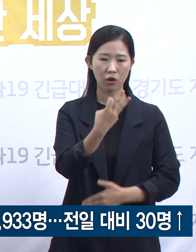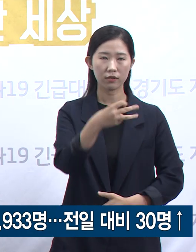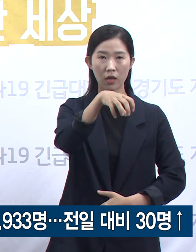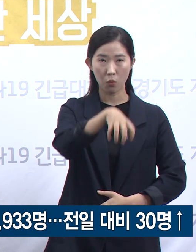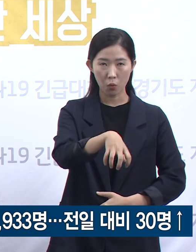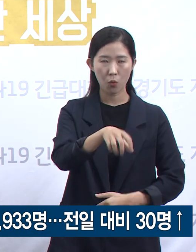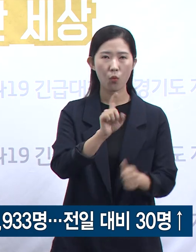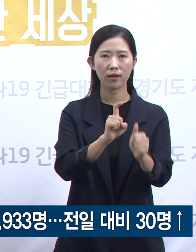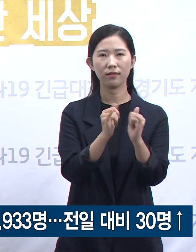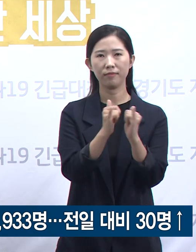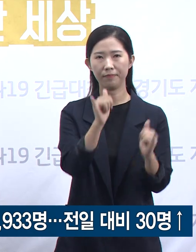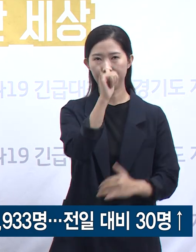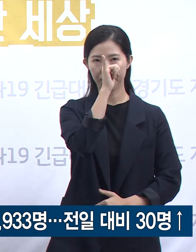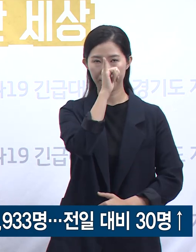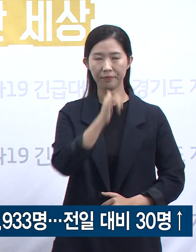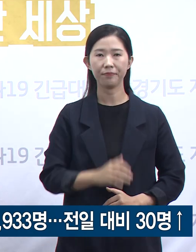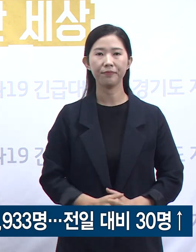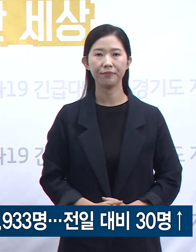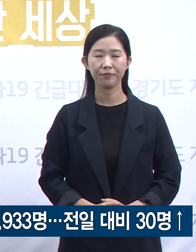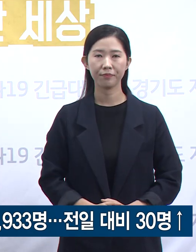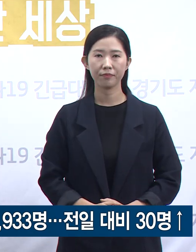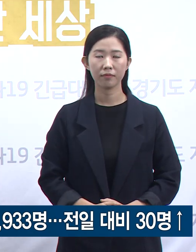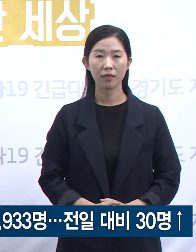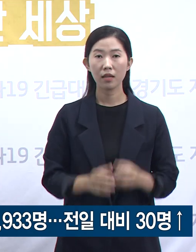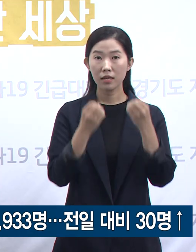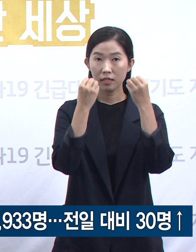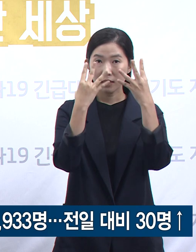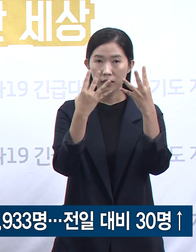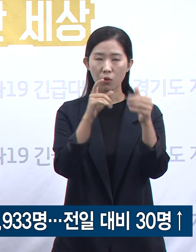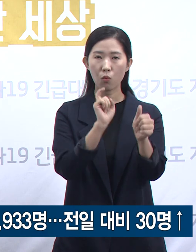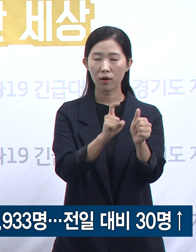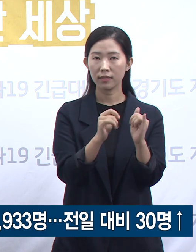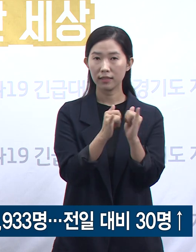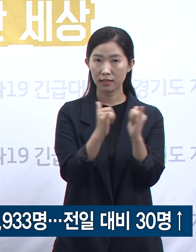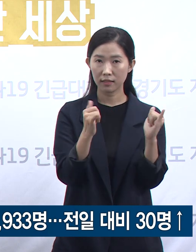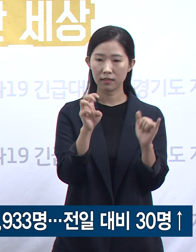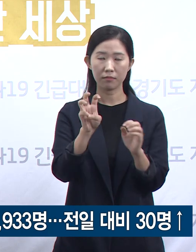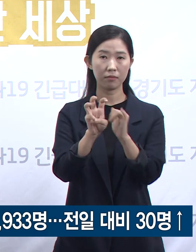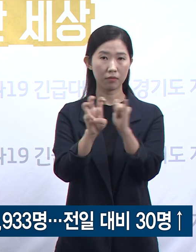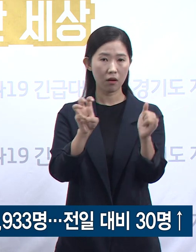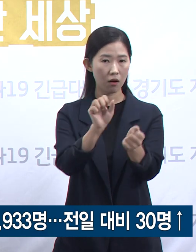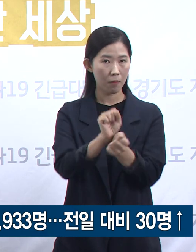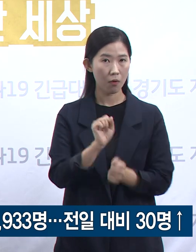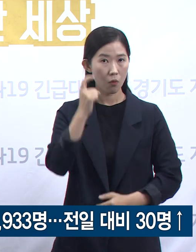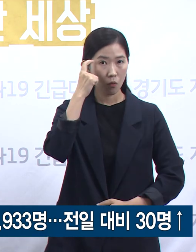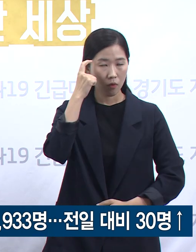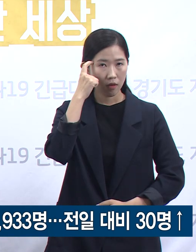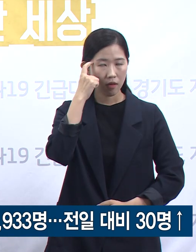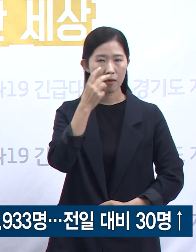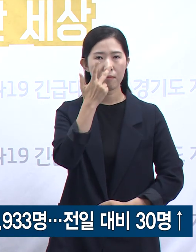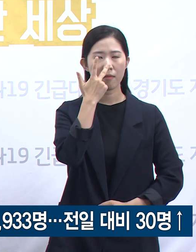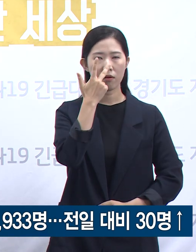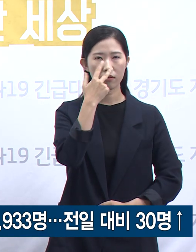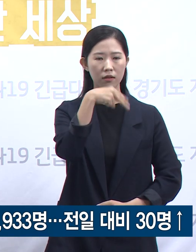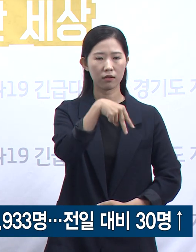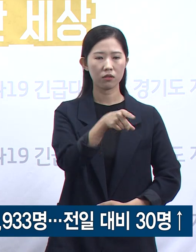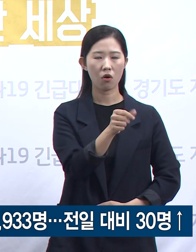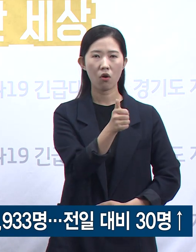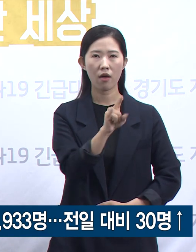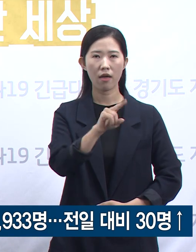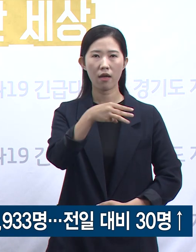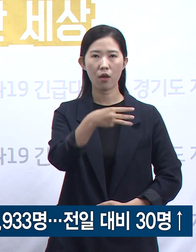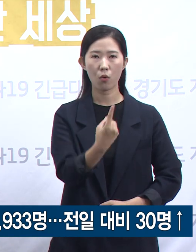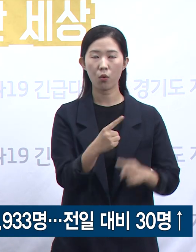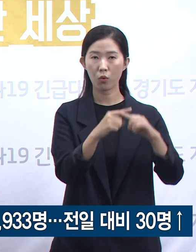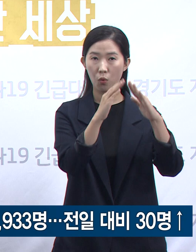발생하였습니다. 신규 확진자의 감염 경로를 보면 평택 서해로교에 관련된 4명,